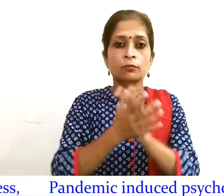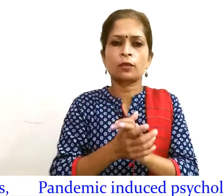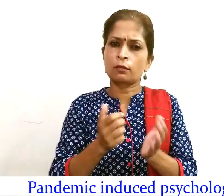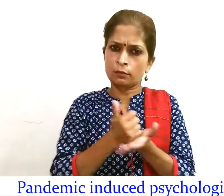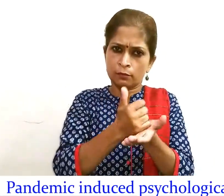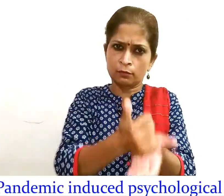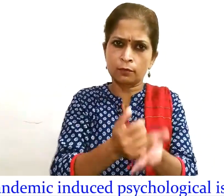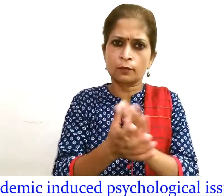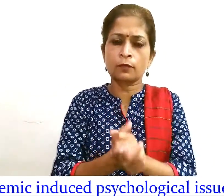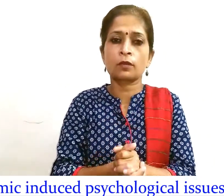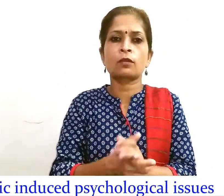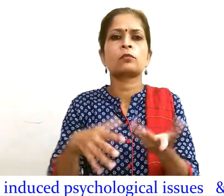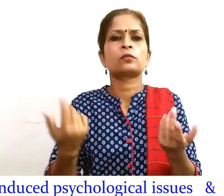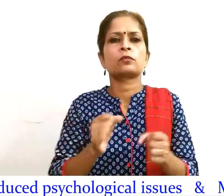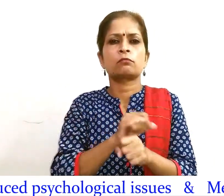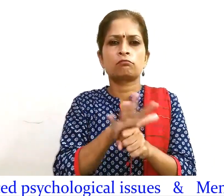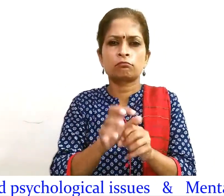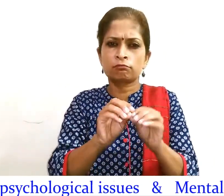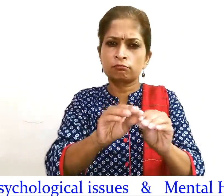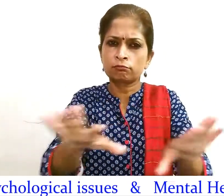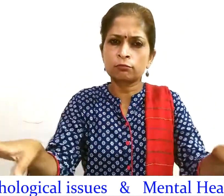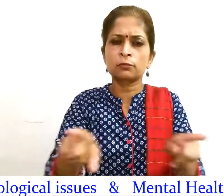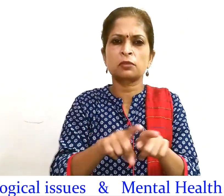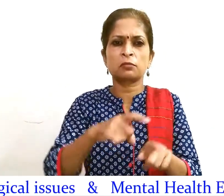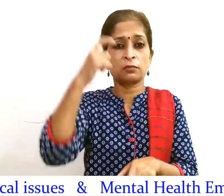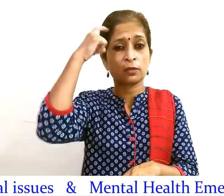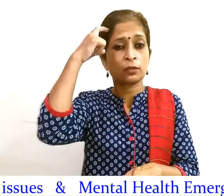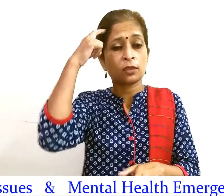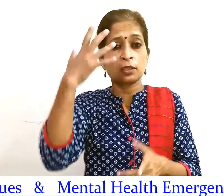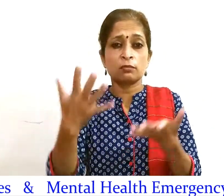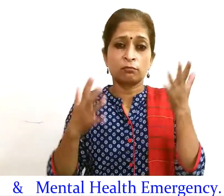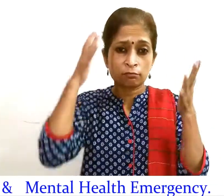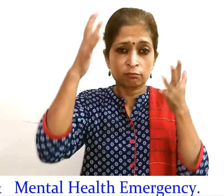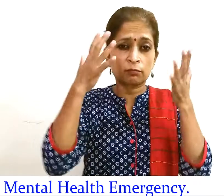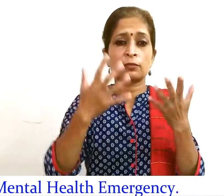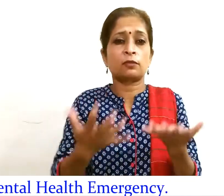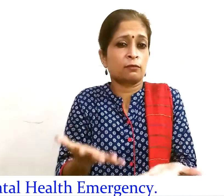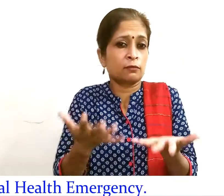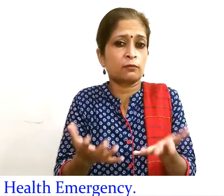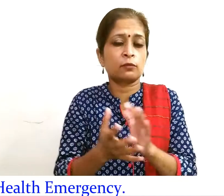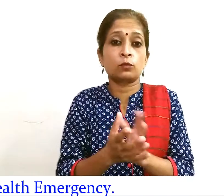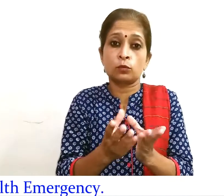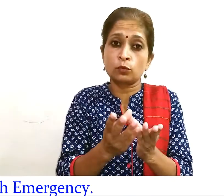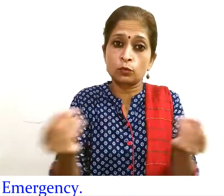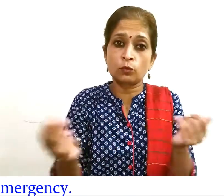सहयोग महमारी जन्य मनुवग्यानिक प्रभाव मानसिक स्वास्थे संबंधित आपातकाल